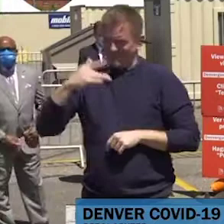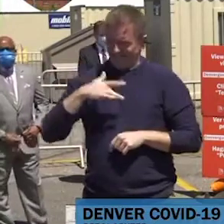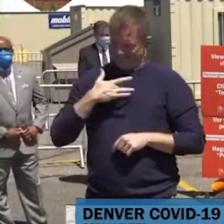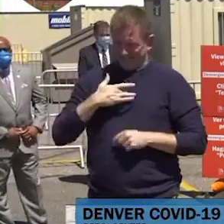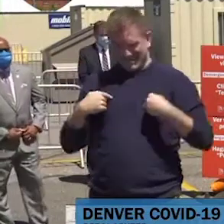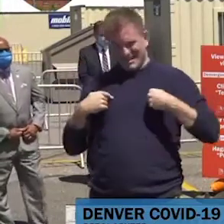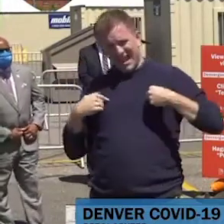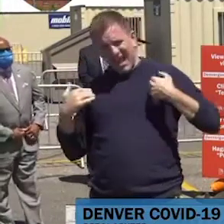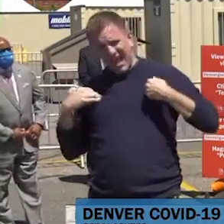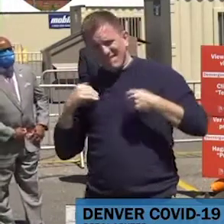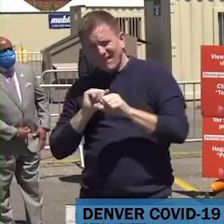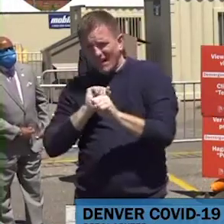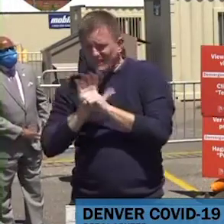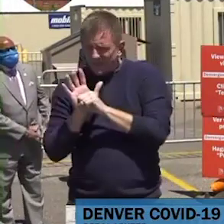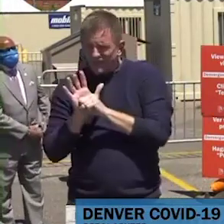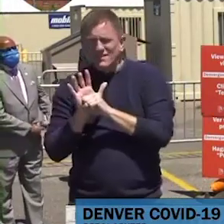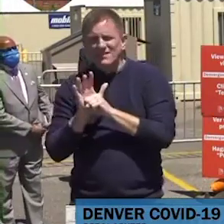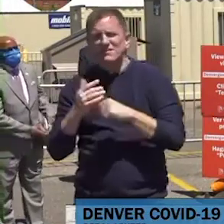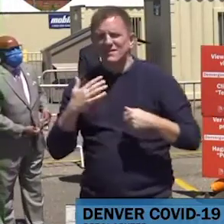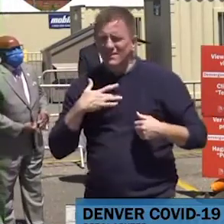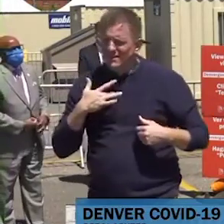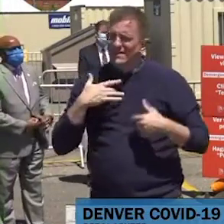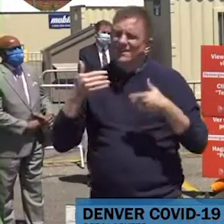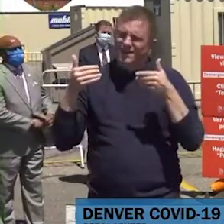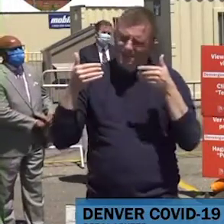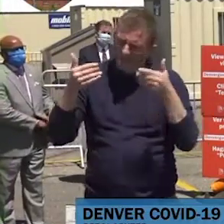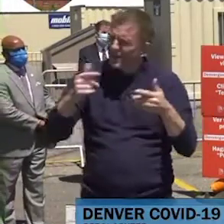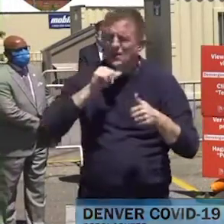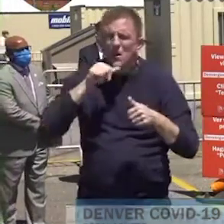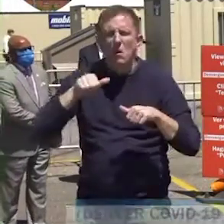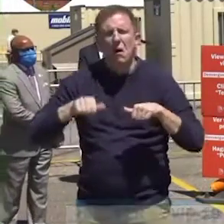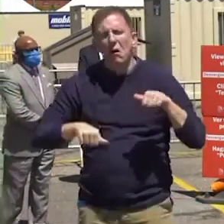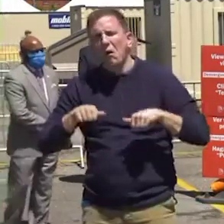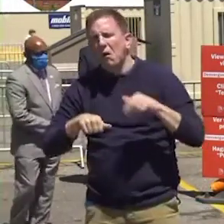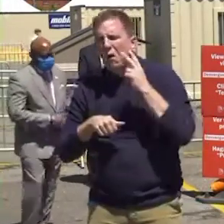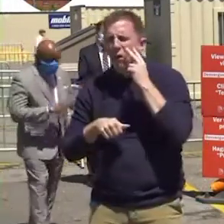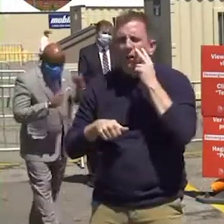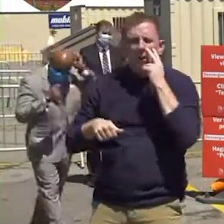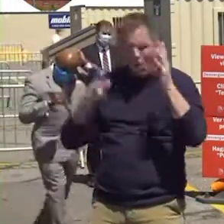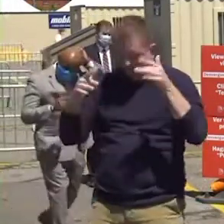favor, no dude en registrarse para recibir una prueba. Muchísimas gracias.